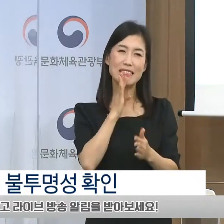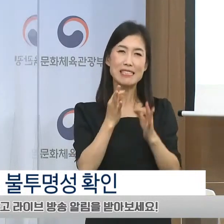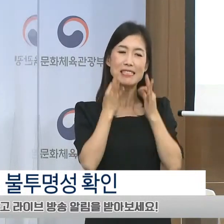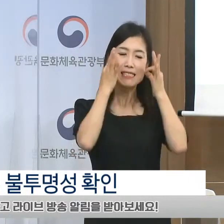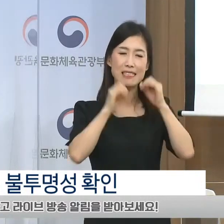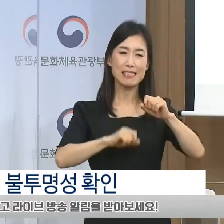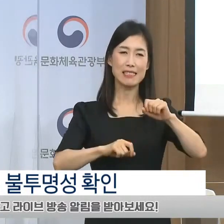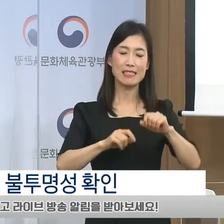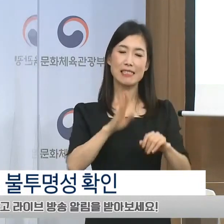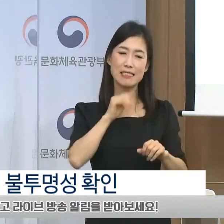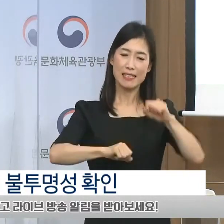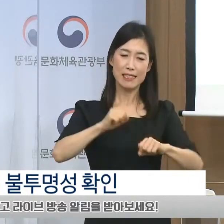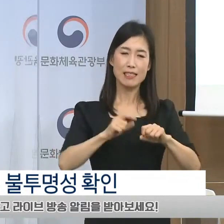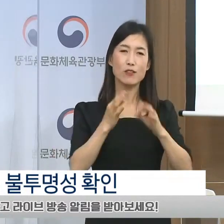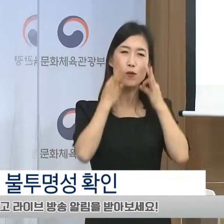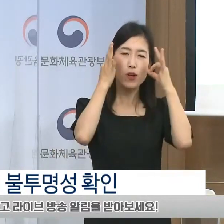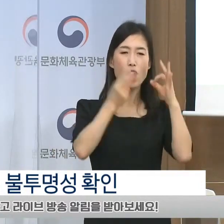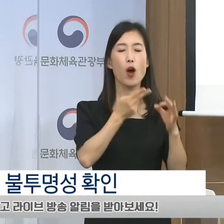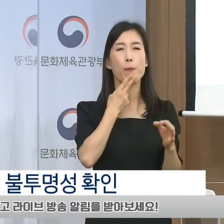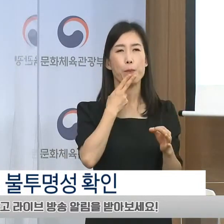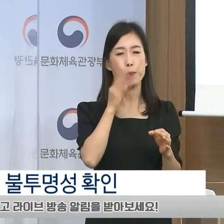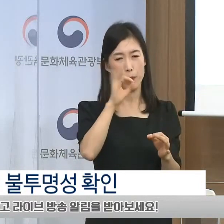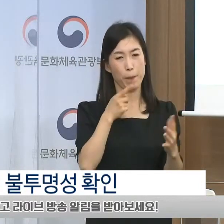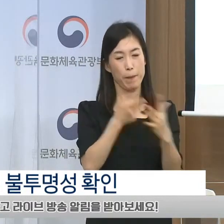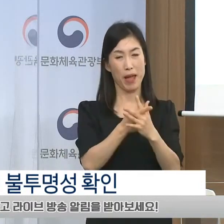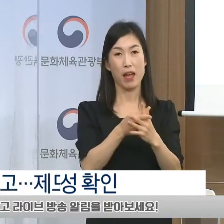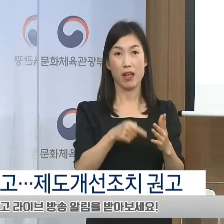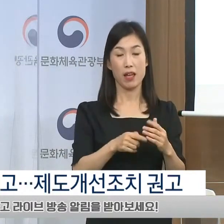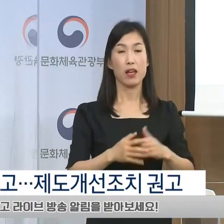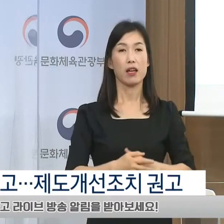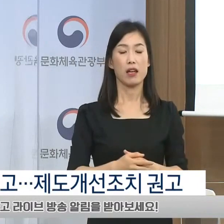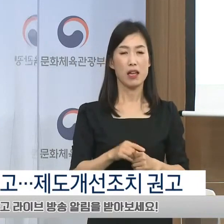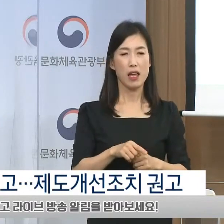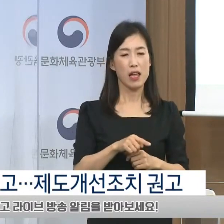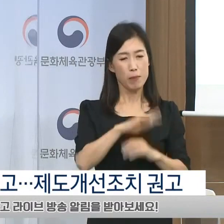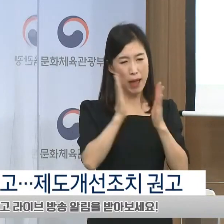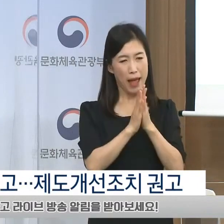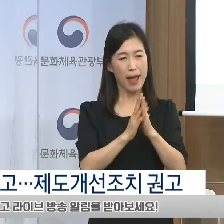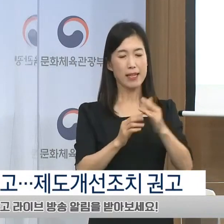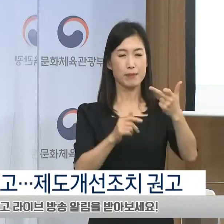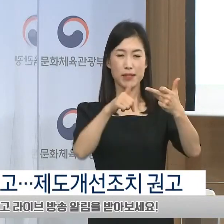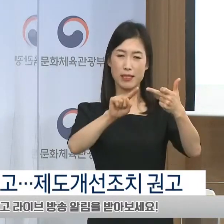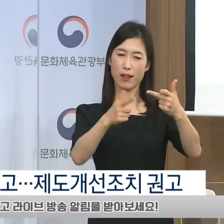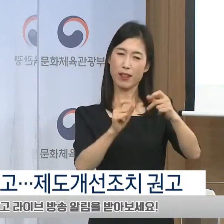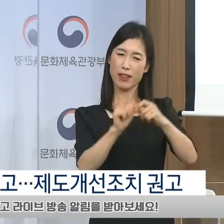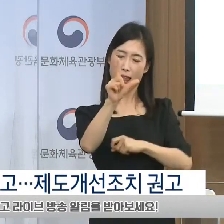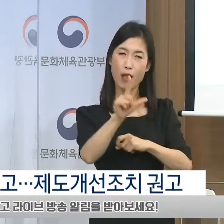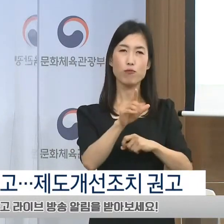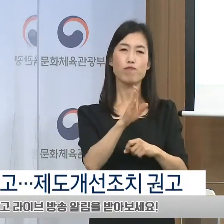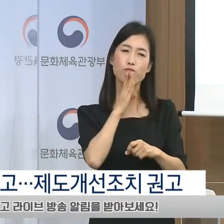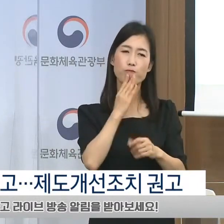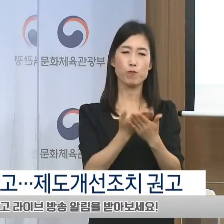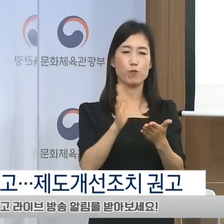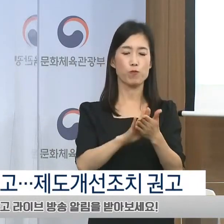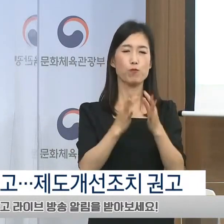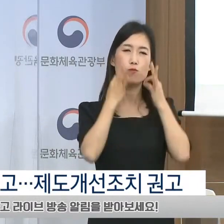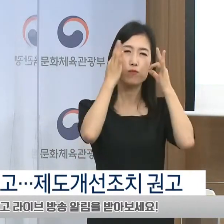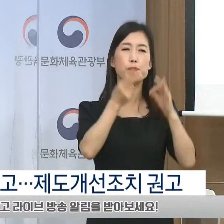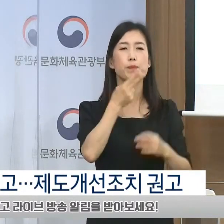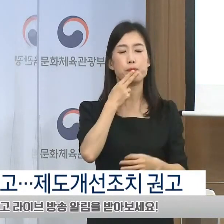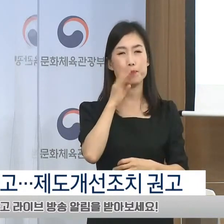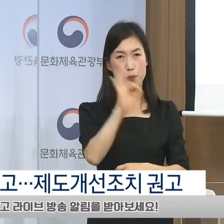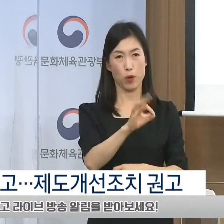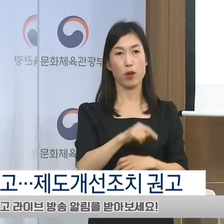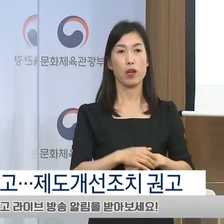등 그 실질을 살펴보면 대부분 권고가 이행되지 않았습니다. 예를 들어